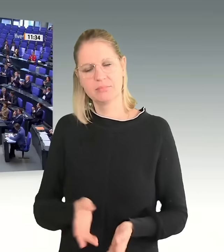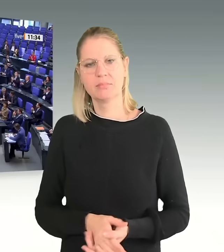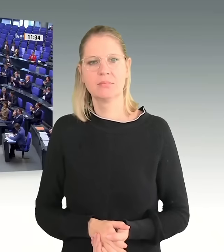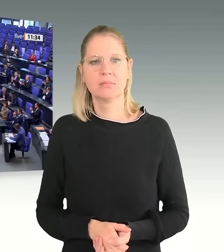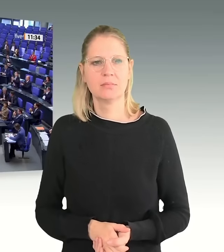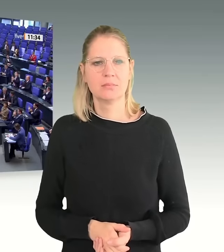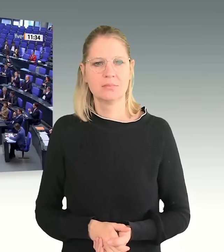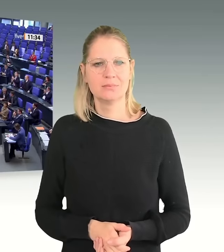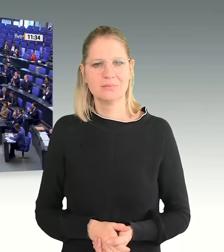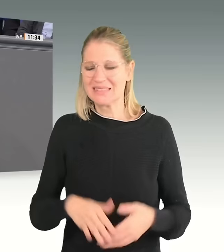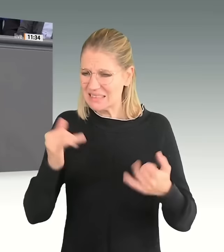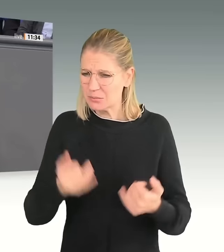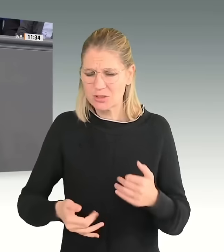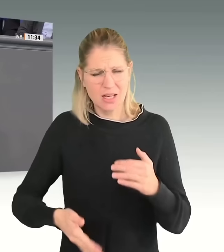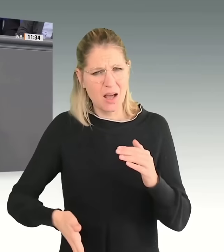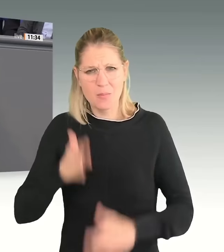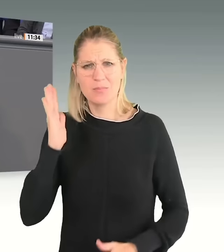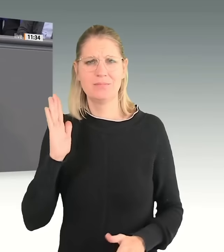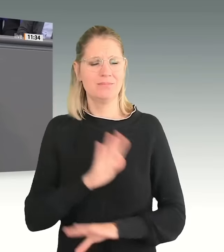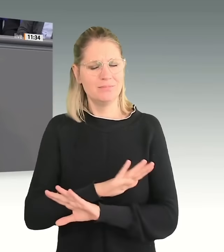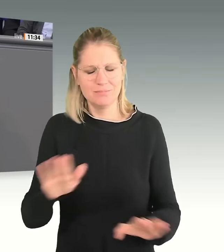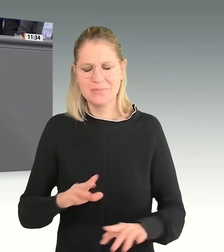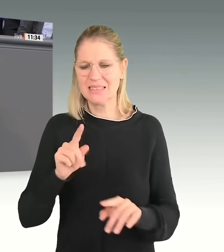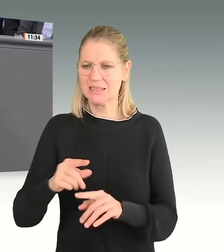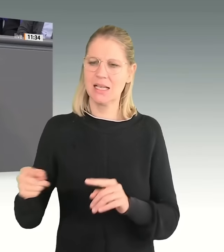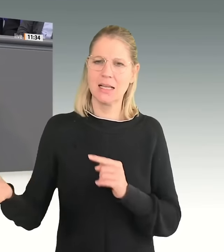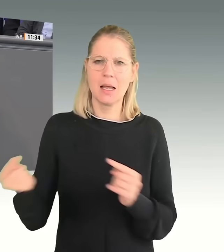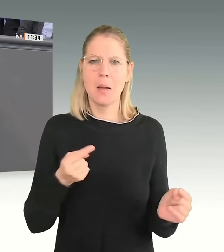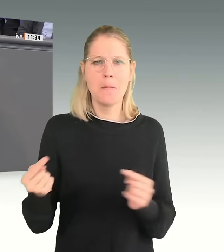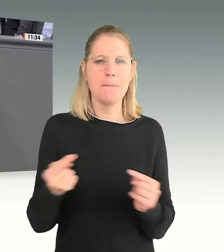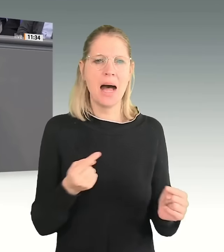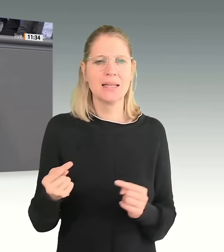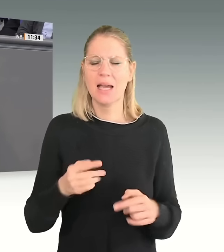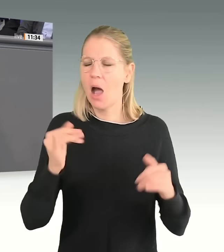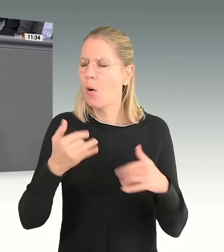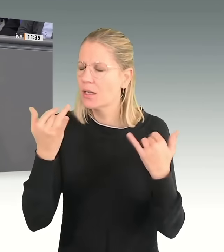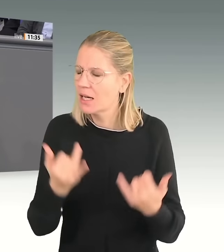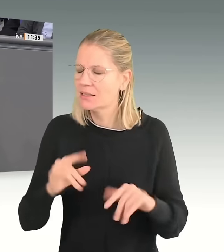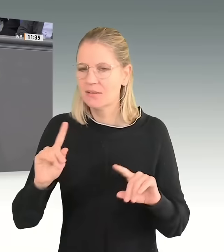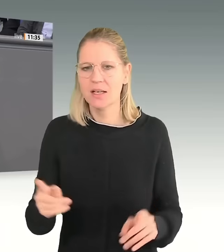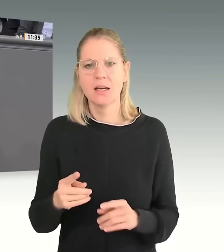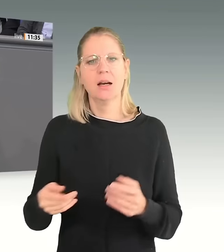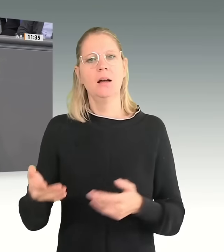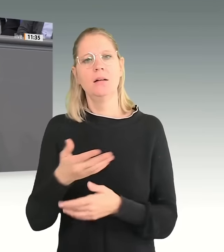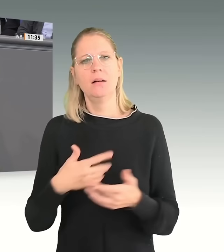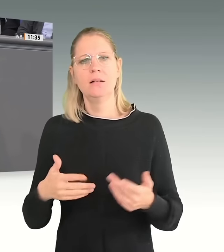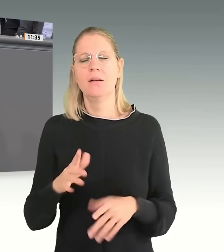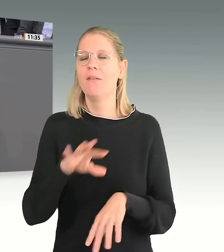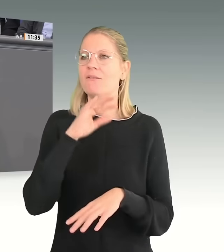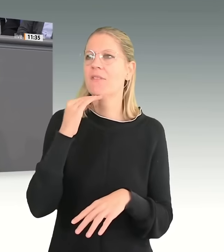Liebe Kolleginnen und Kollegen, diese Debatte, diese Debatte, wie auch jetzt, war geprägt von viel